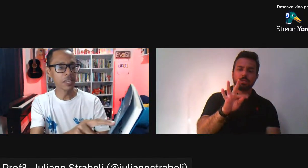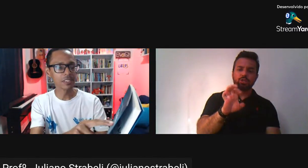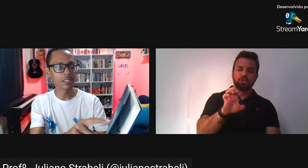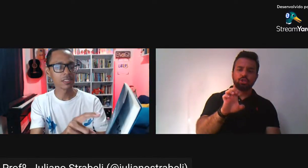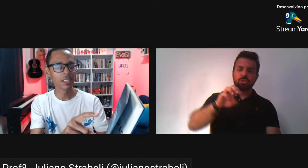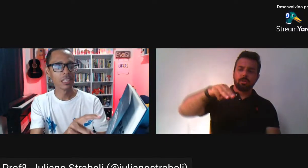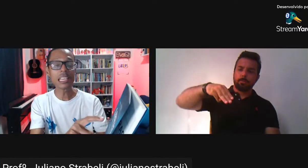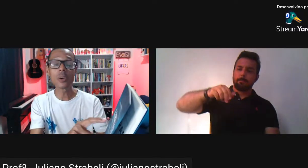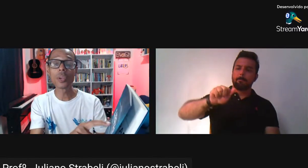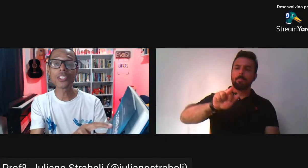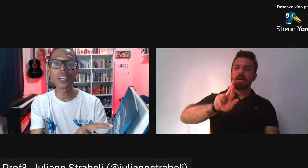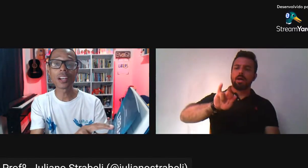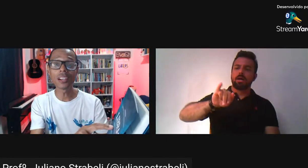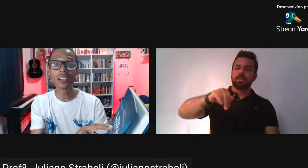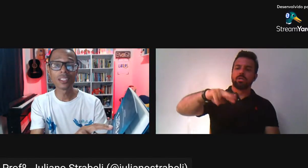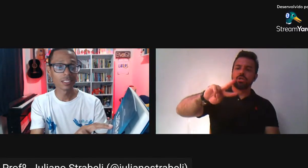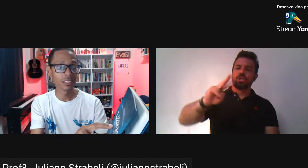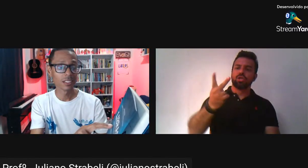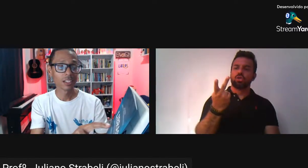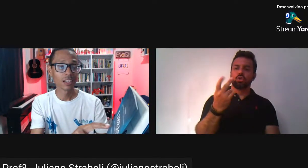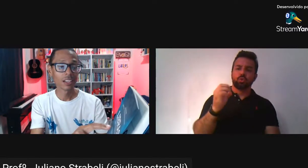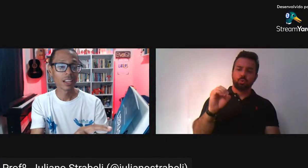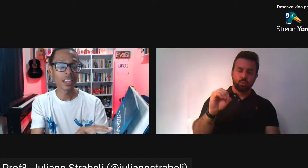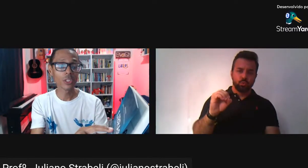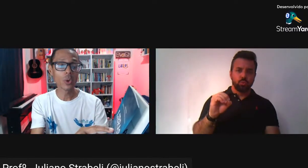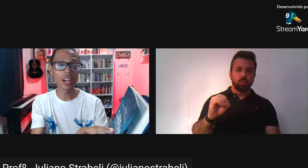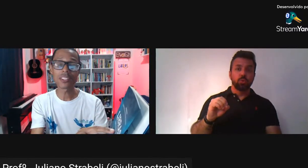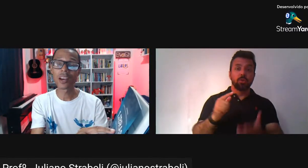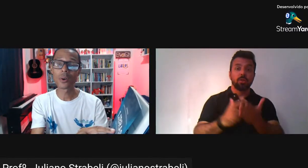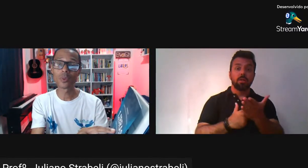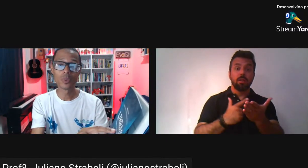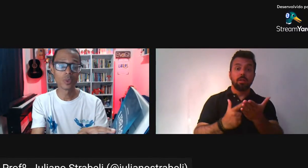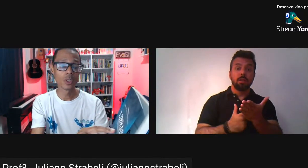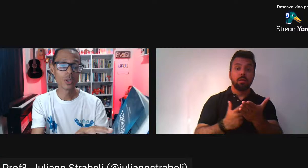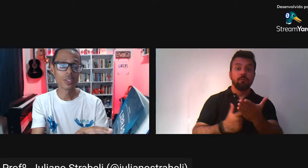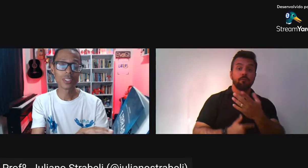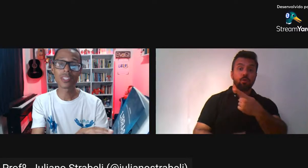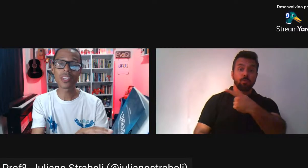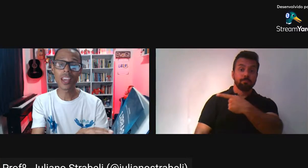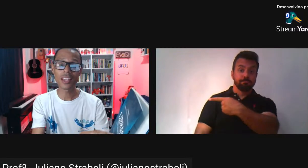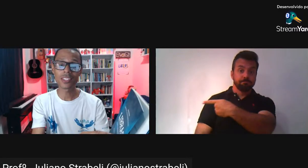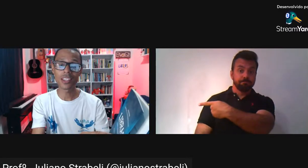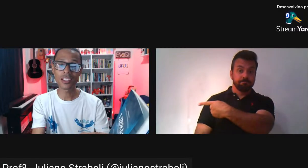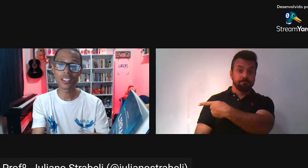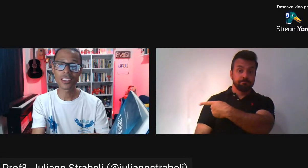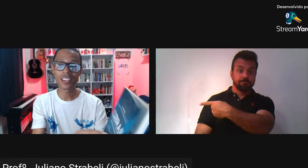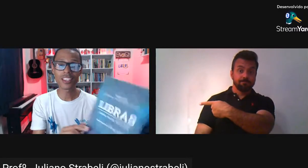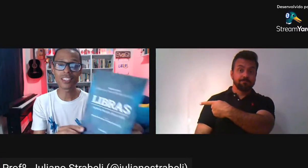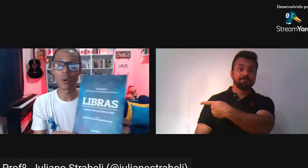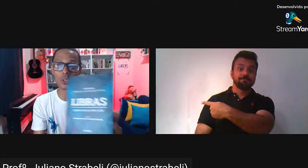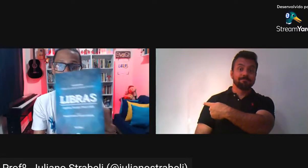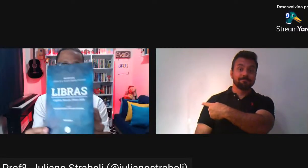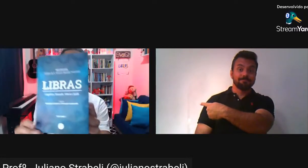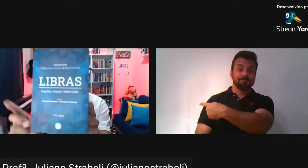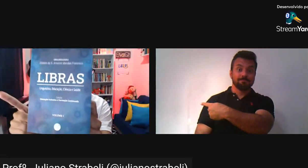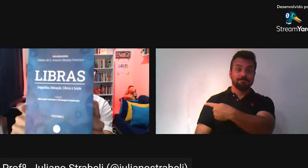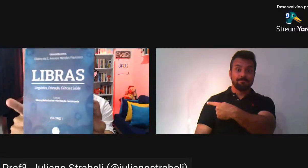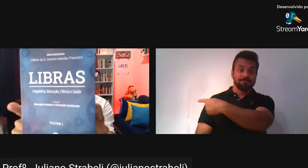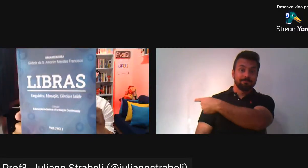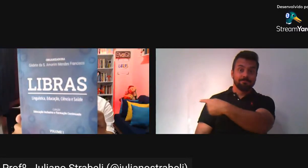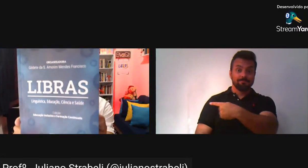Libras Linguística Educação Ciência E saúde